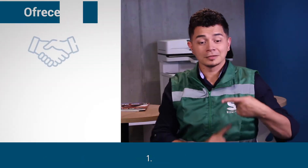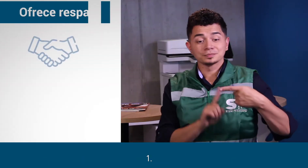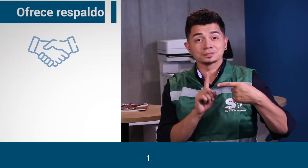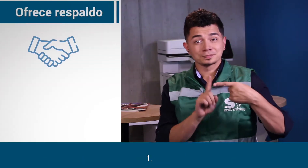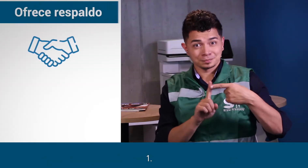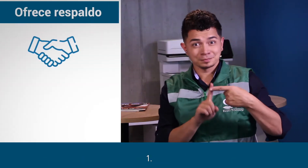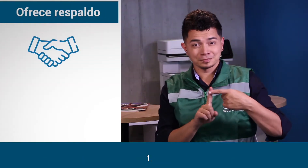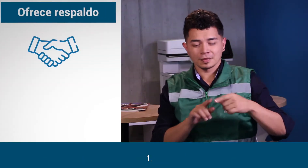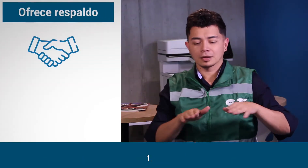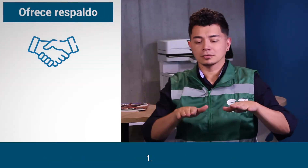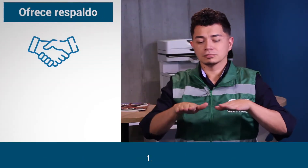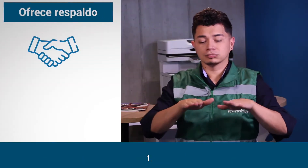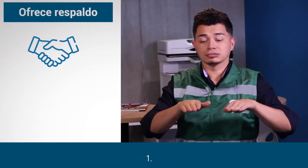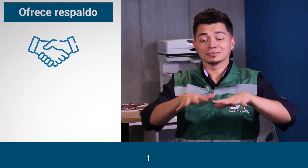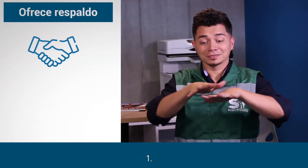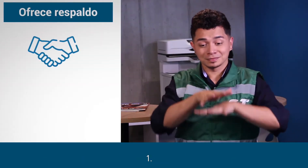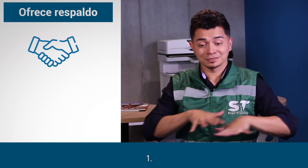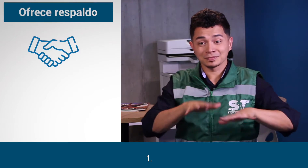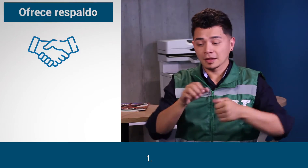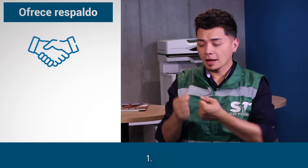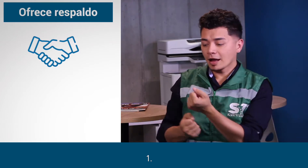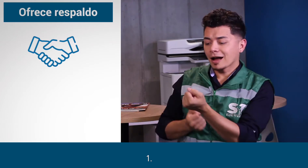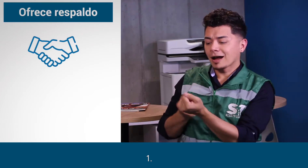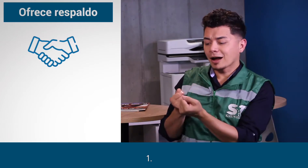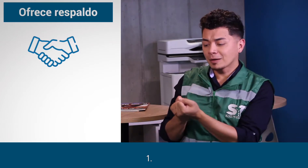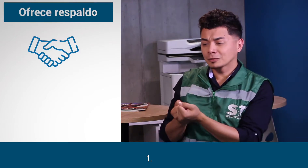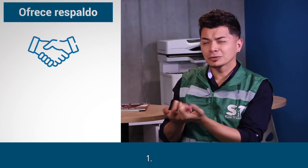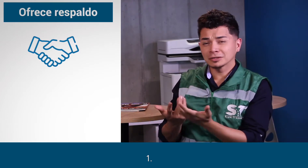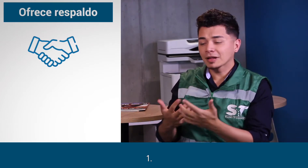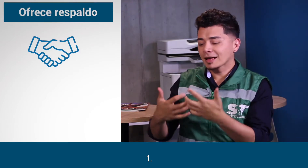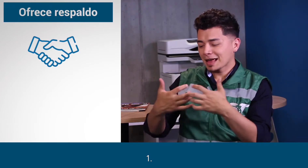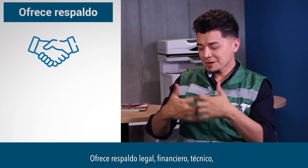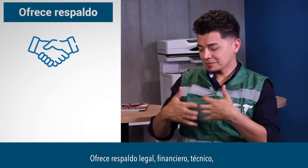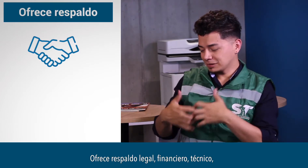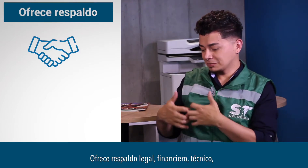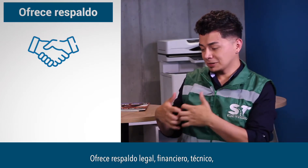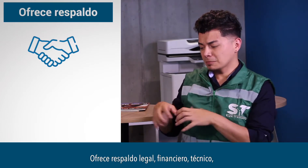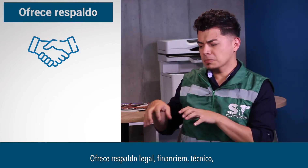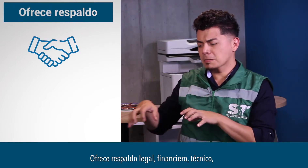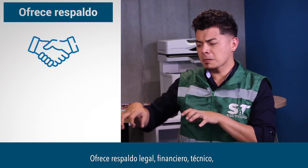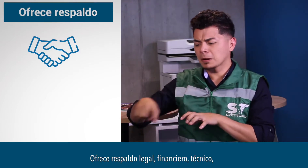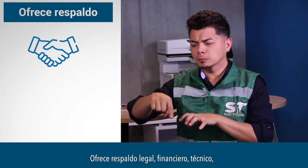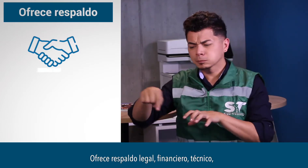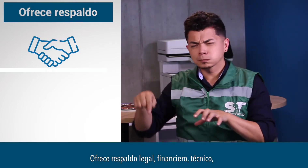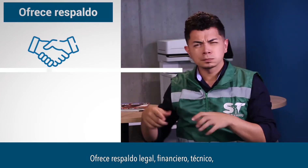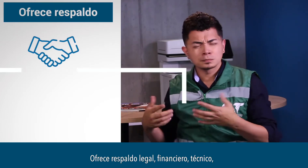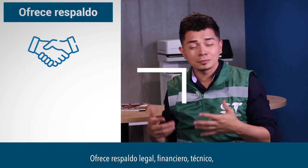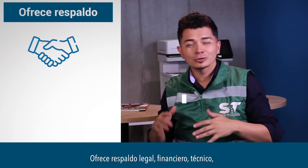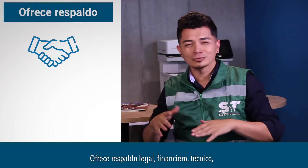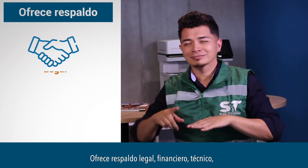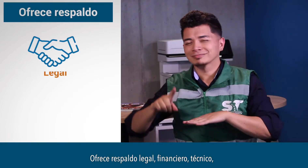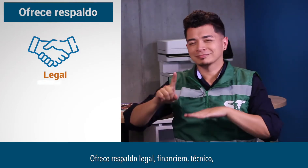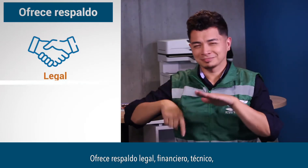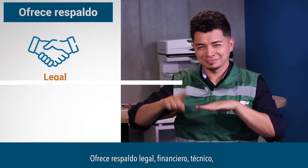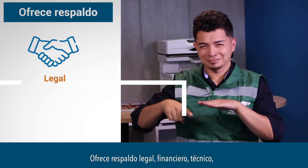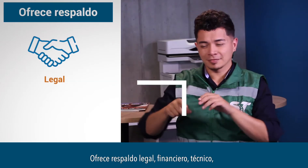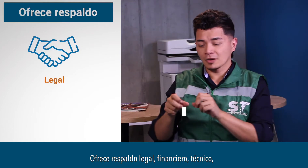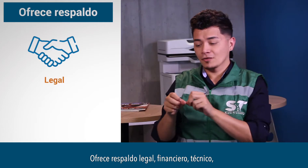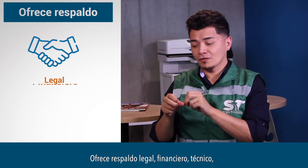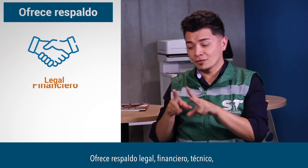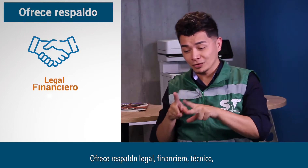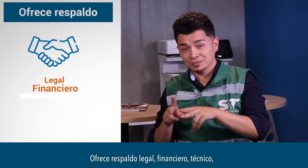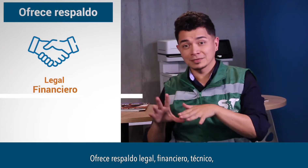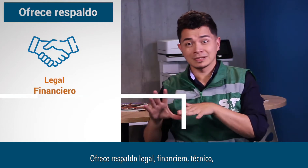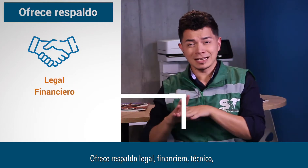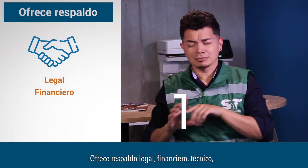Primero, ofrece respaldo legal, financiero,